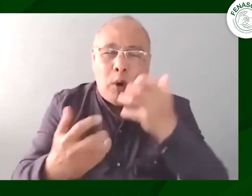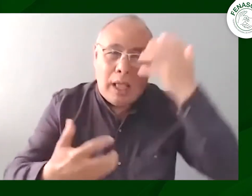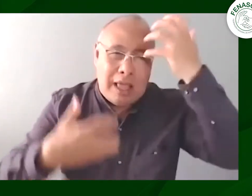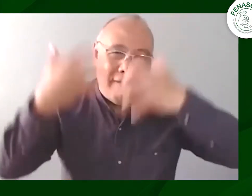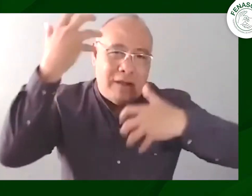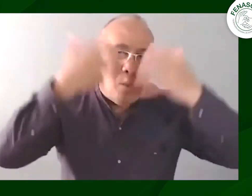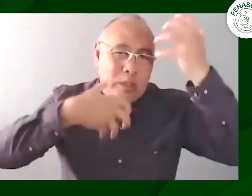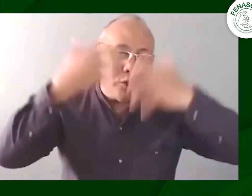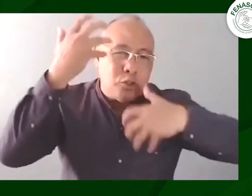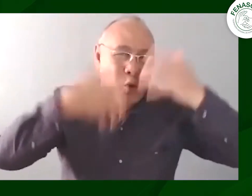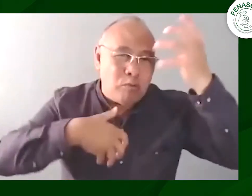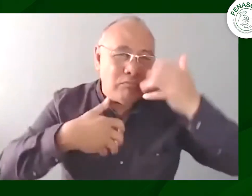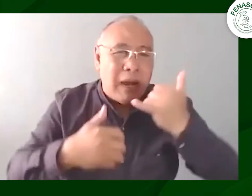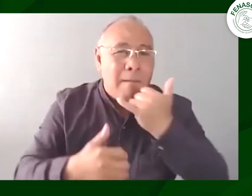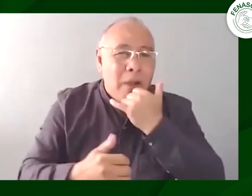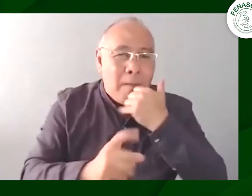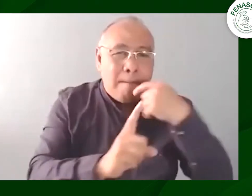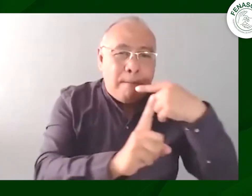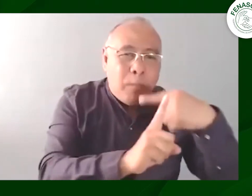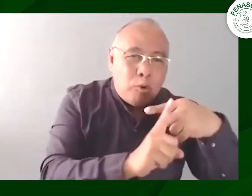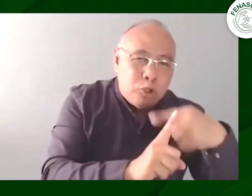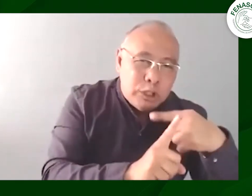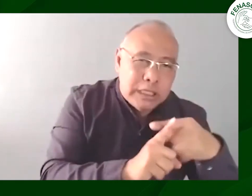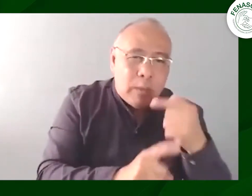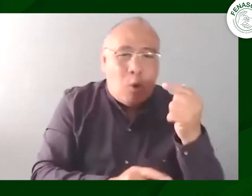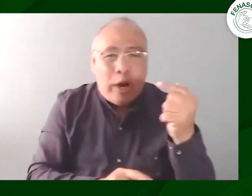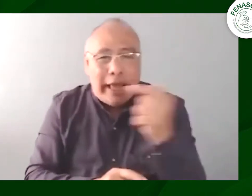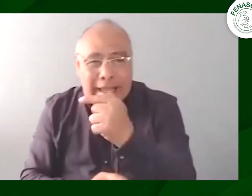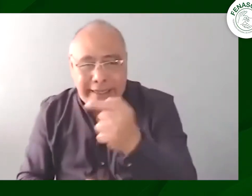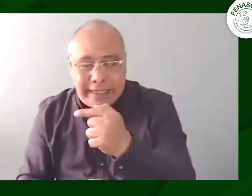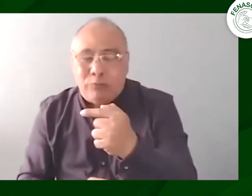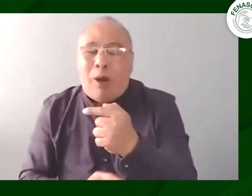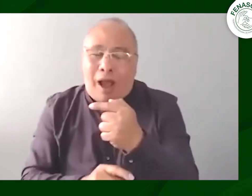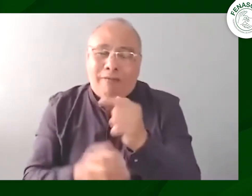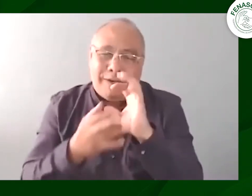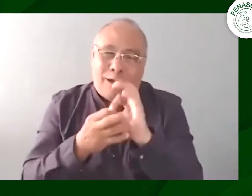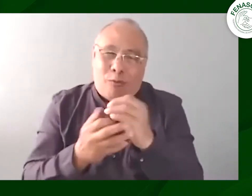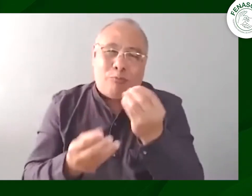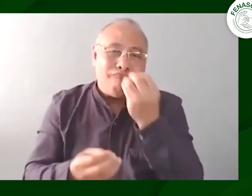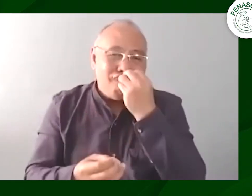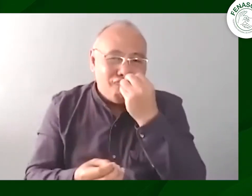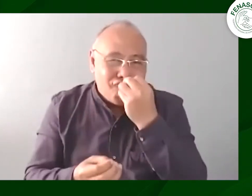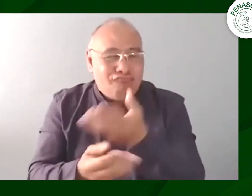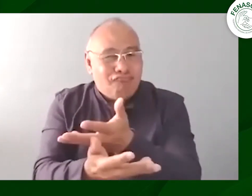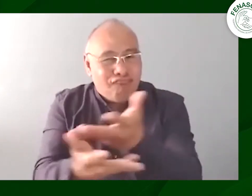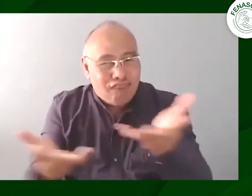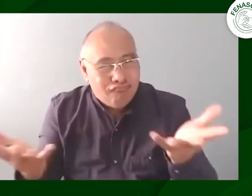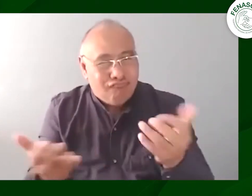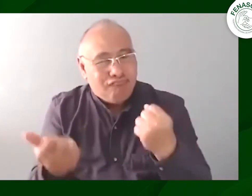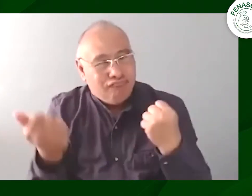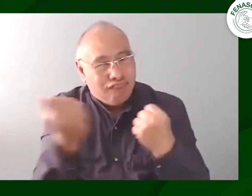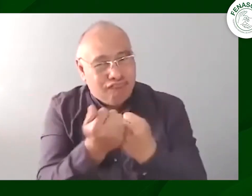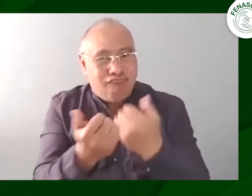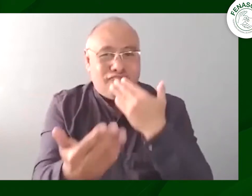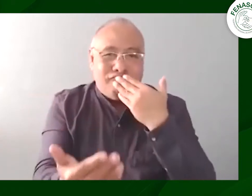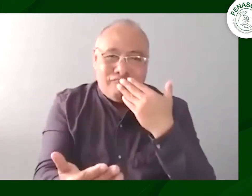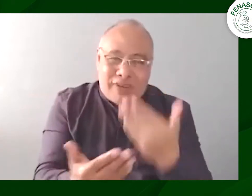también la parte logística de poder entregar los refrigerios a las personas que estuvieron allí de